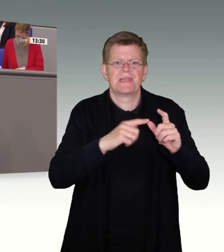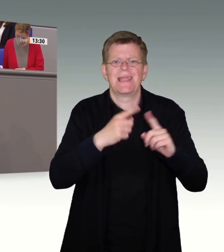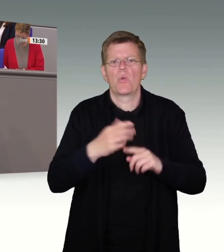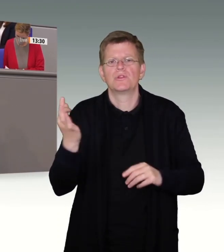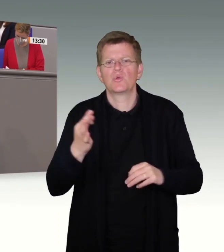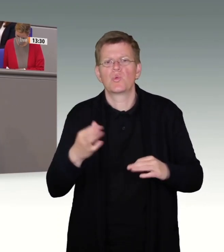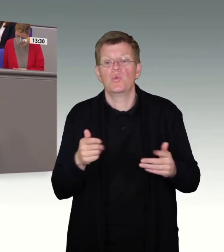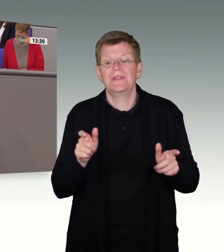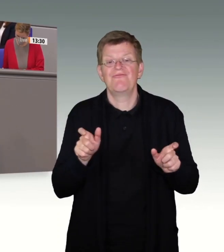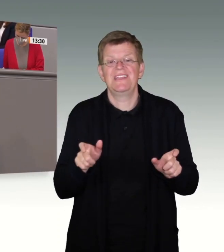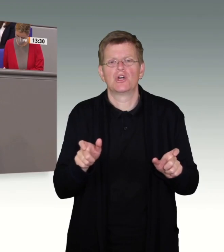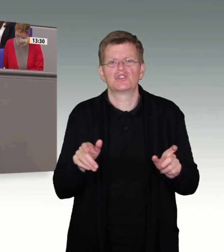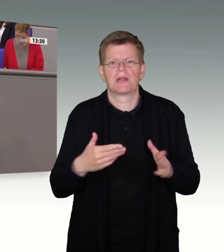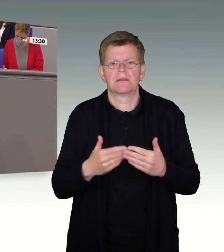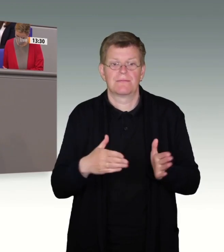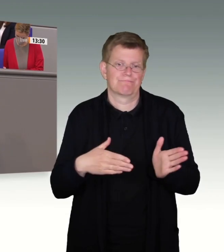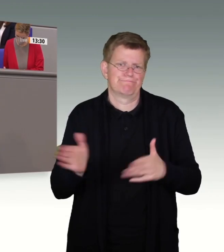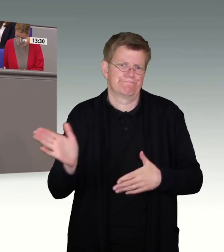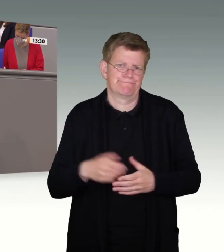gescheitert. Auch das gehört zur Wahrheit dazu.